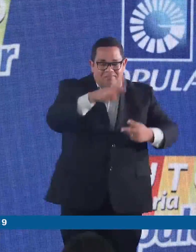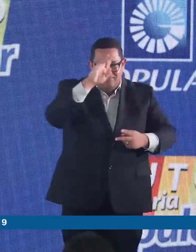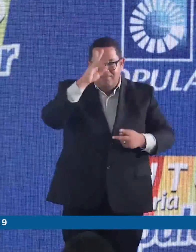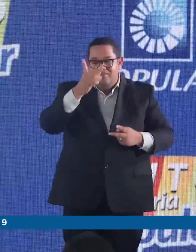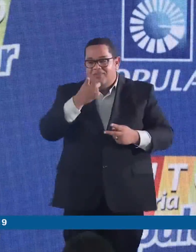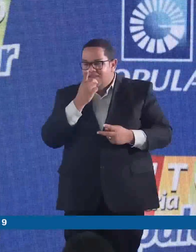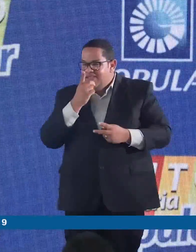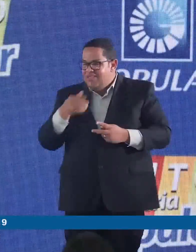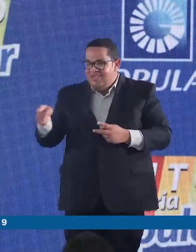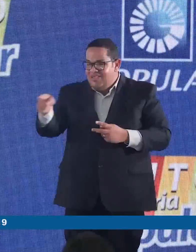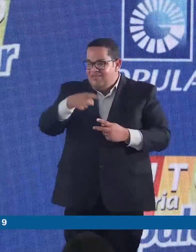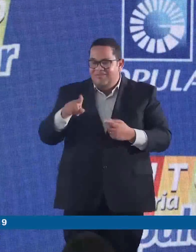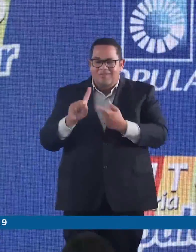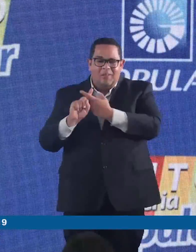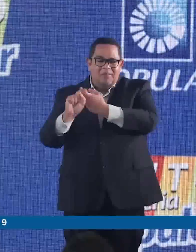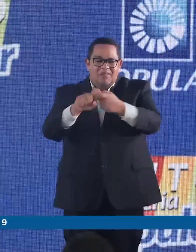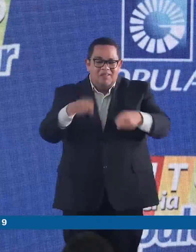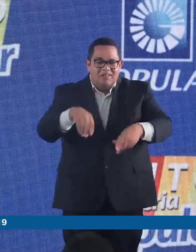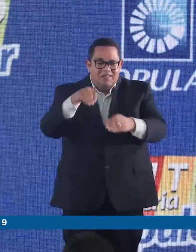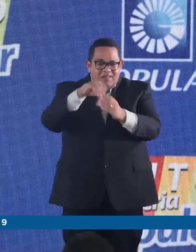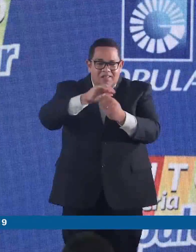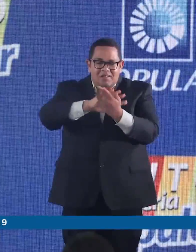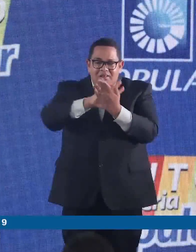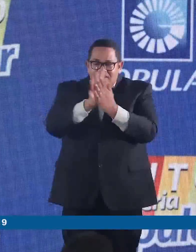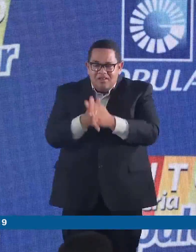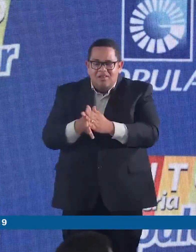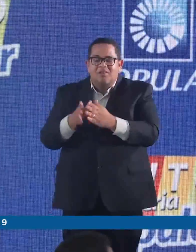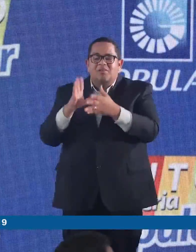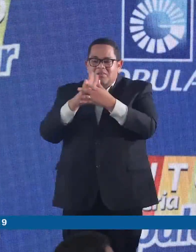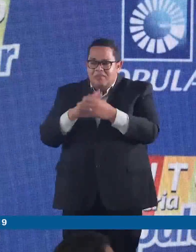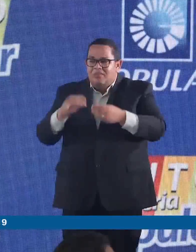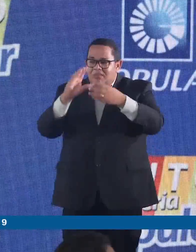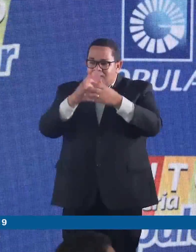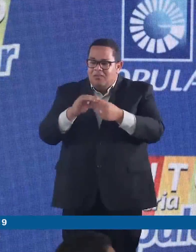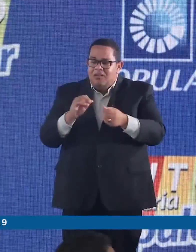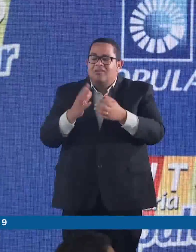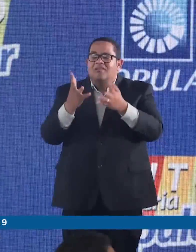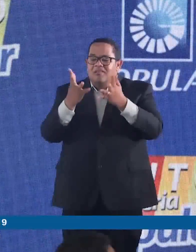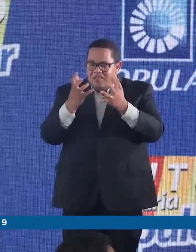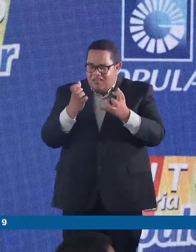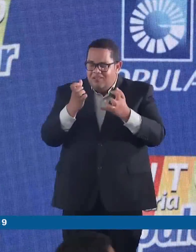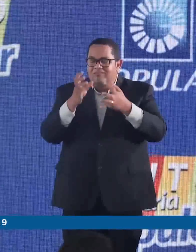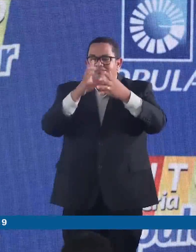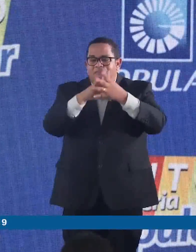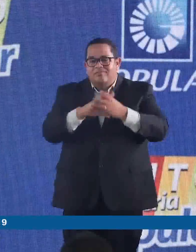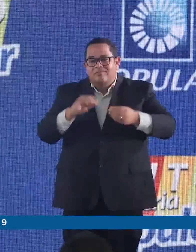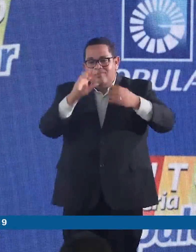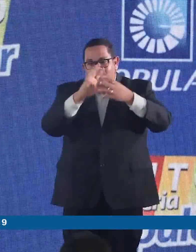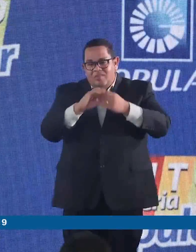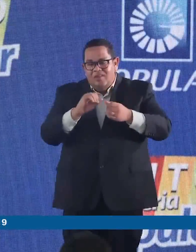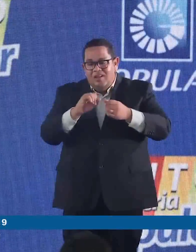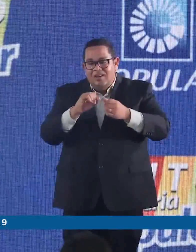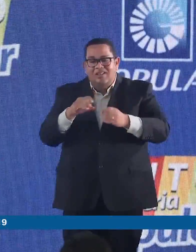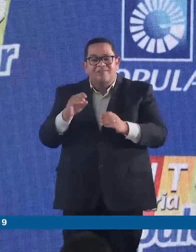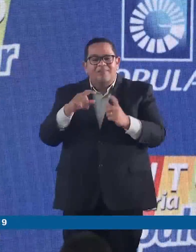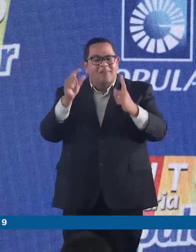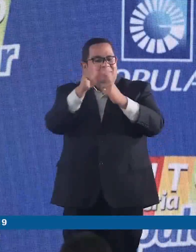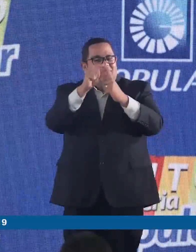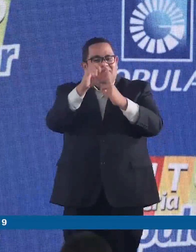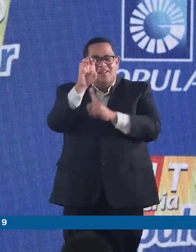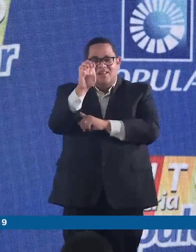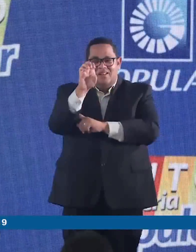adelantaron su interés en promocionar durante la Autoferia Popular su iniciativa Aste Eco, que